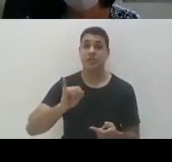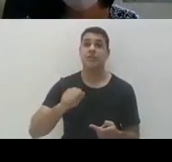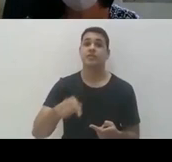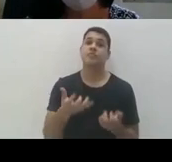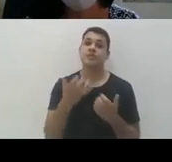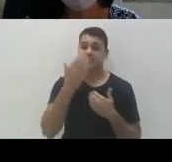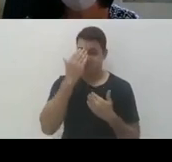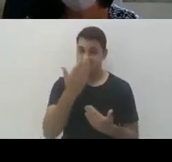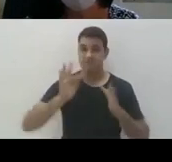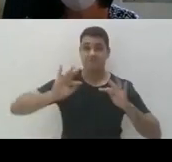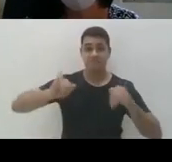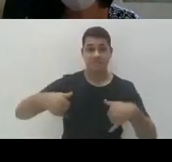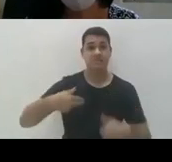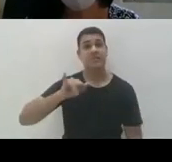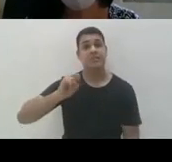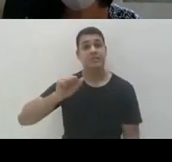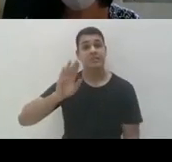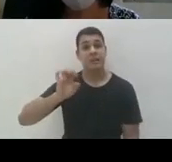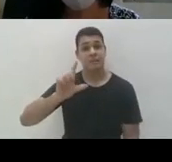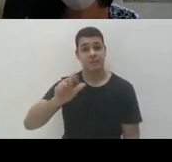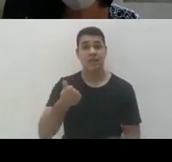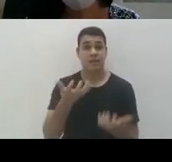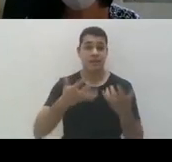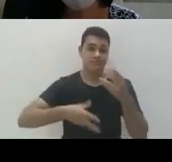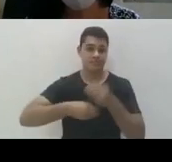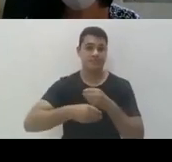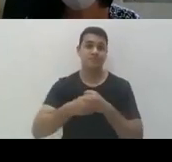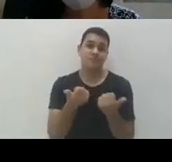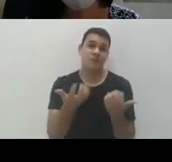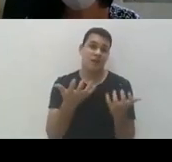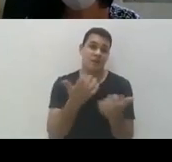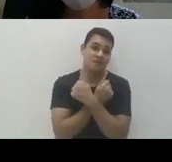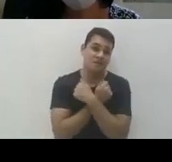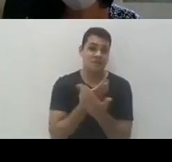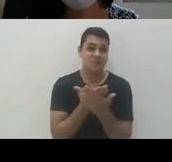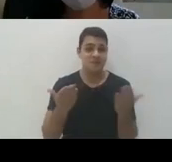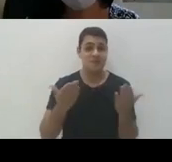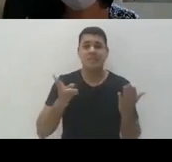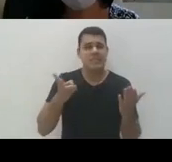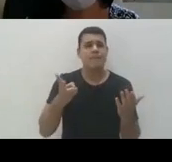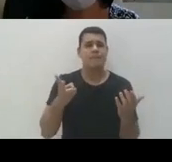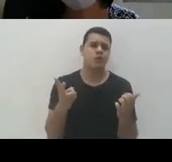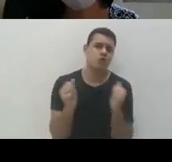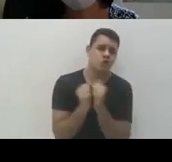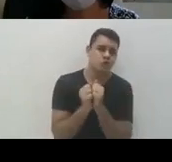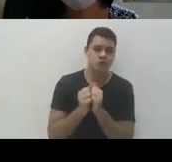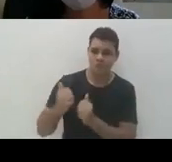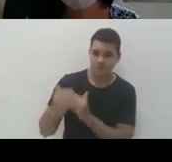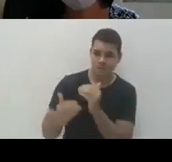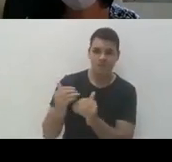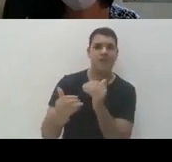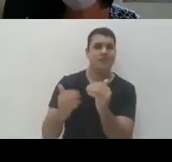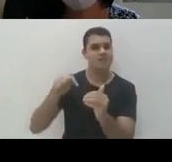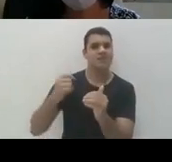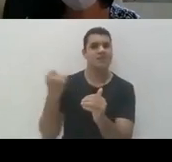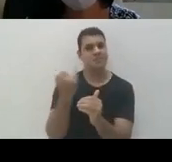Isabela ainda quiser falar, enfim, um grande abraço para todos e estamos juntos nesse processo tão importante